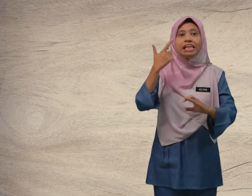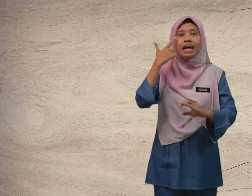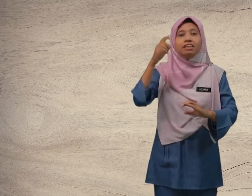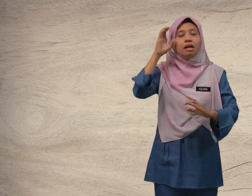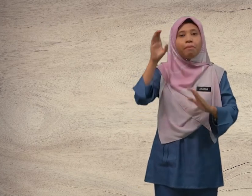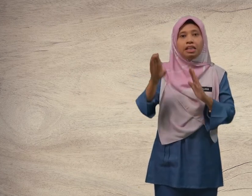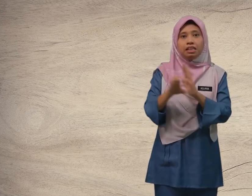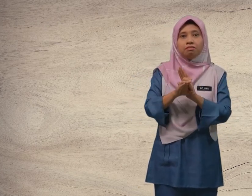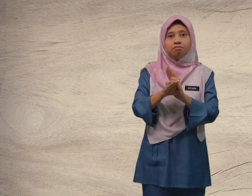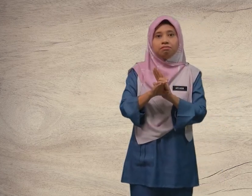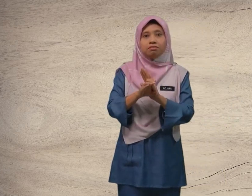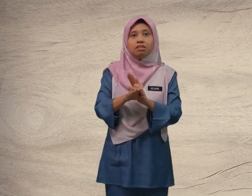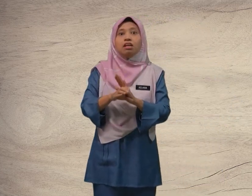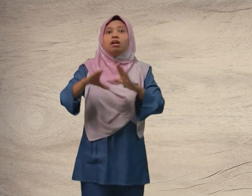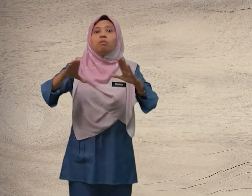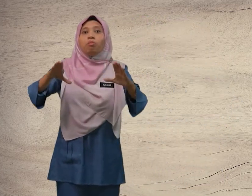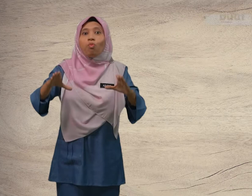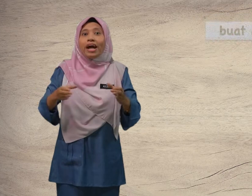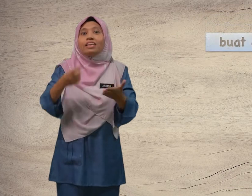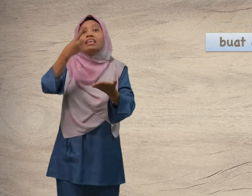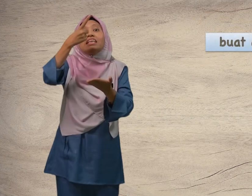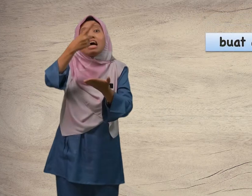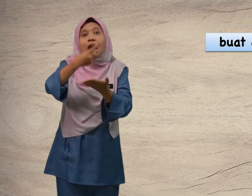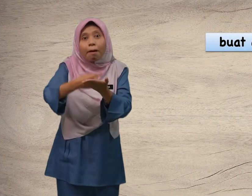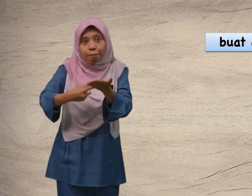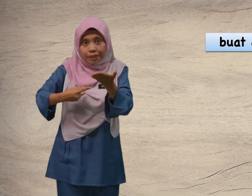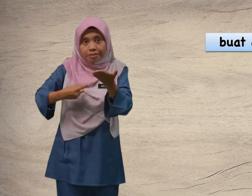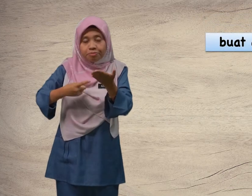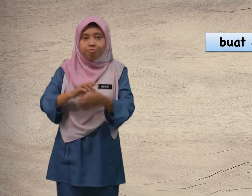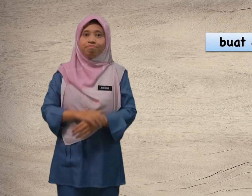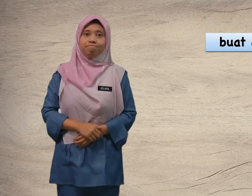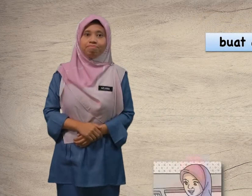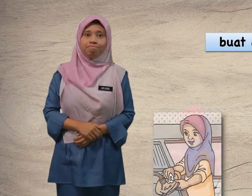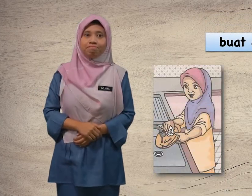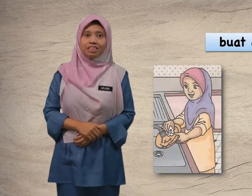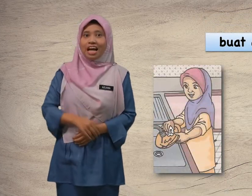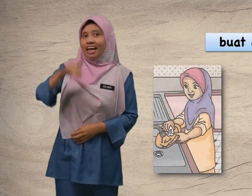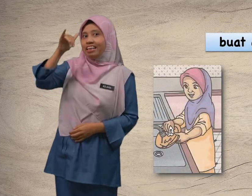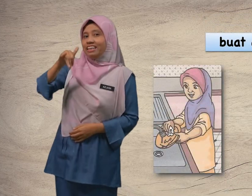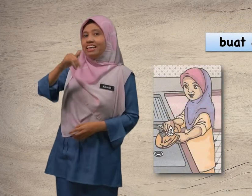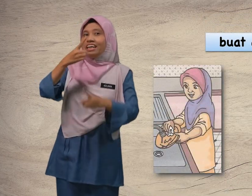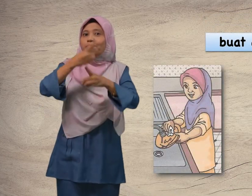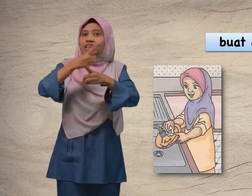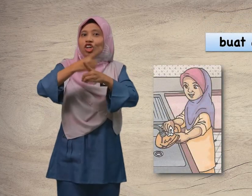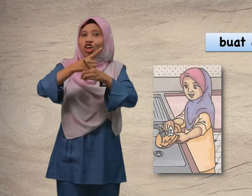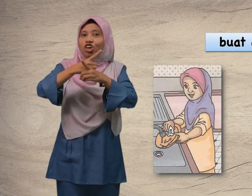lihat gambar ini. Buat apa. Ya, betul.